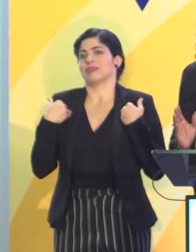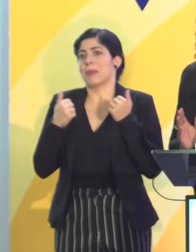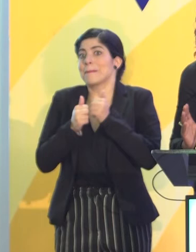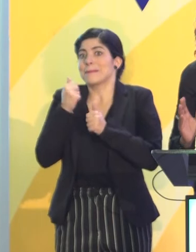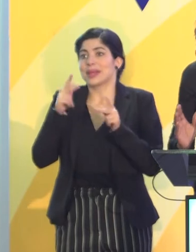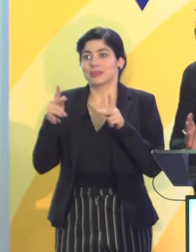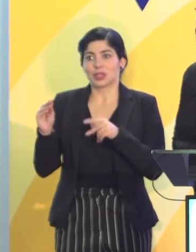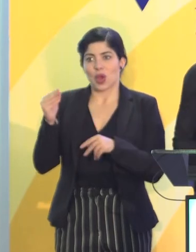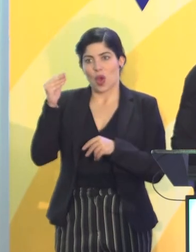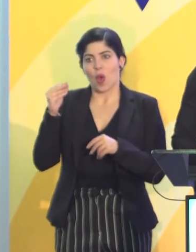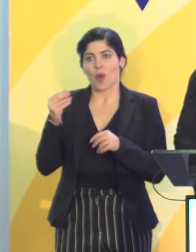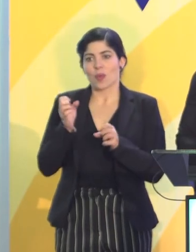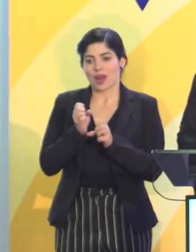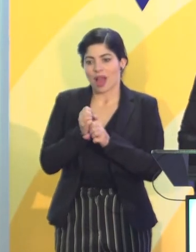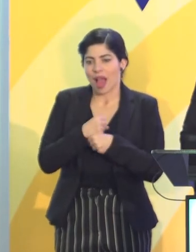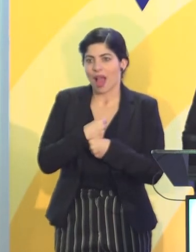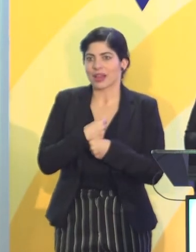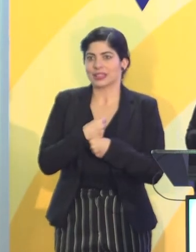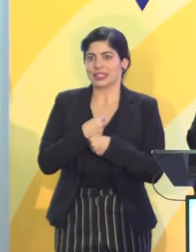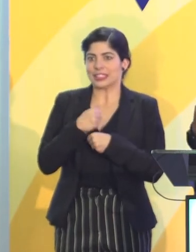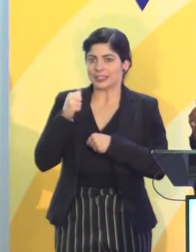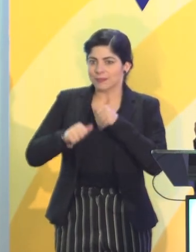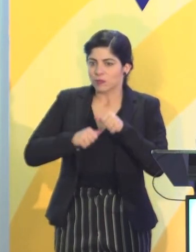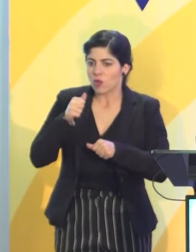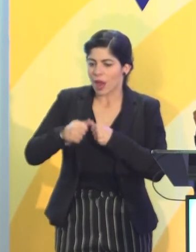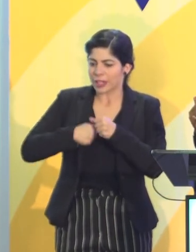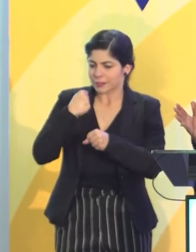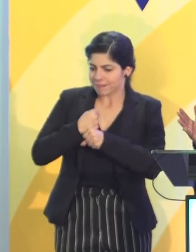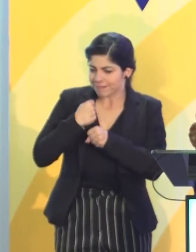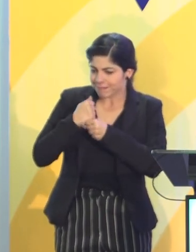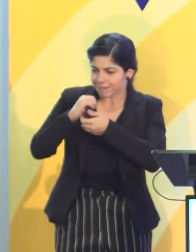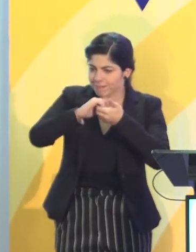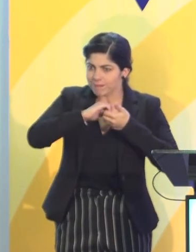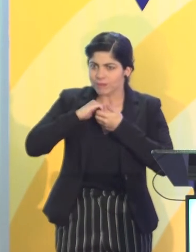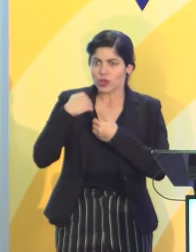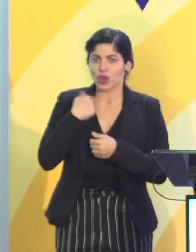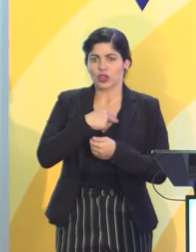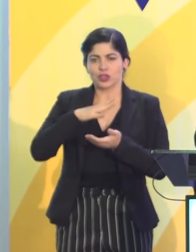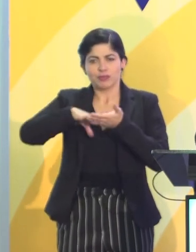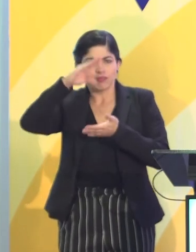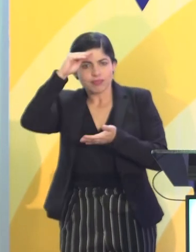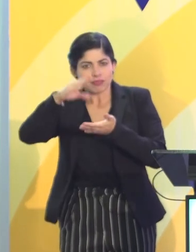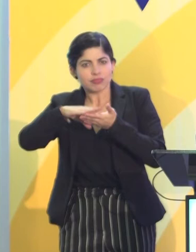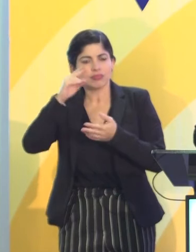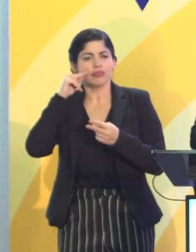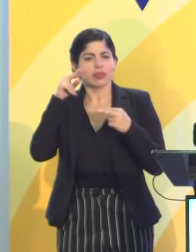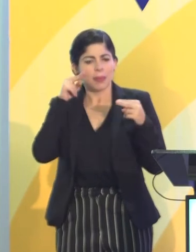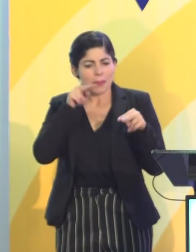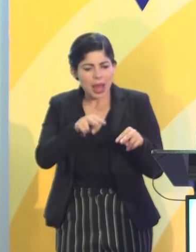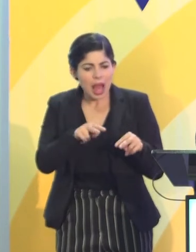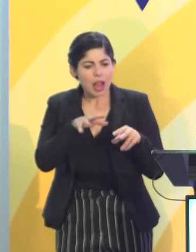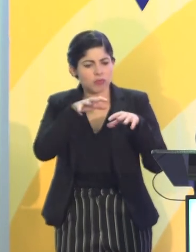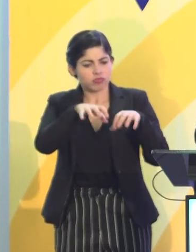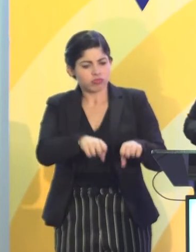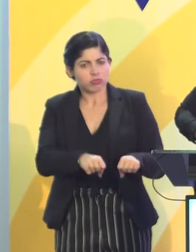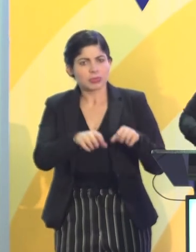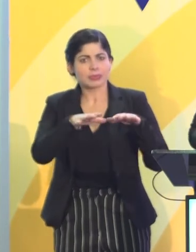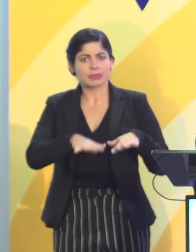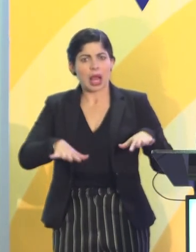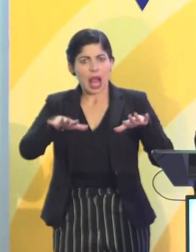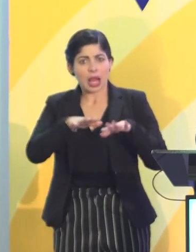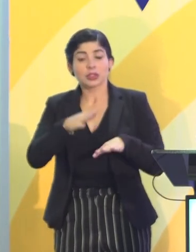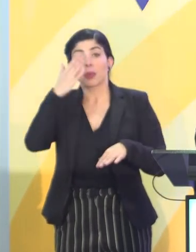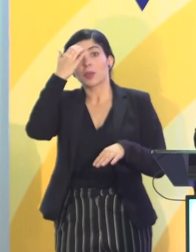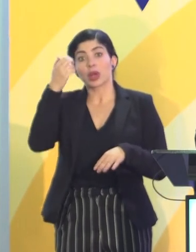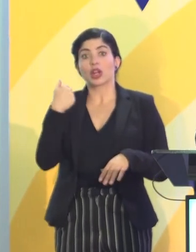gente joven, haciendo esfuerzos, trabajando con nosotros, aprendiendo, mirando, ocupando espacios,